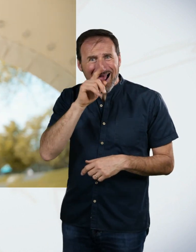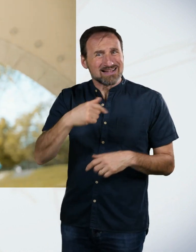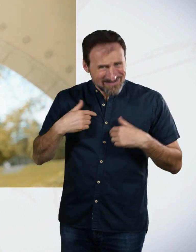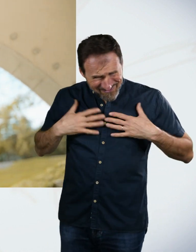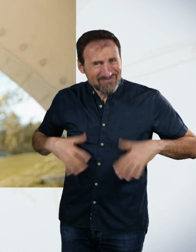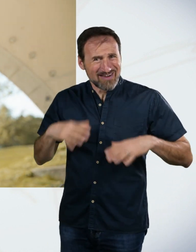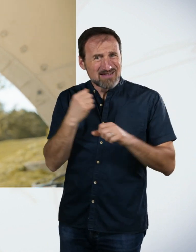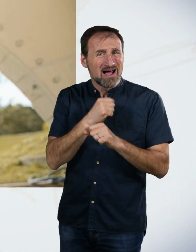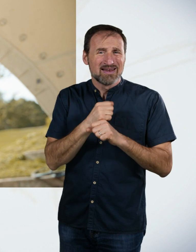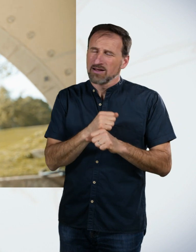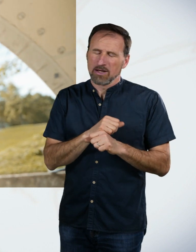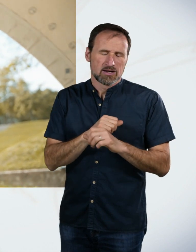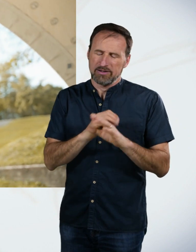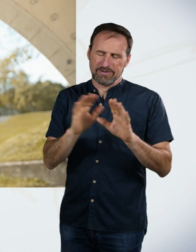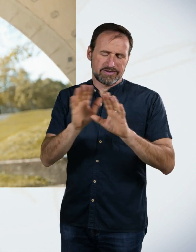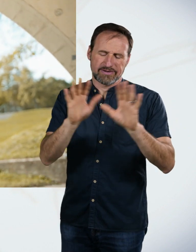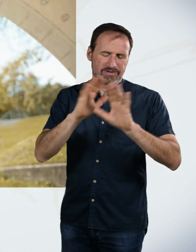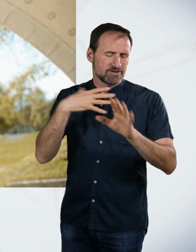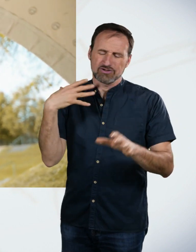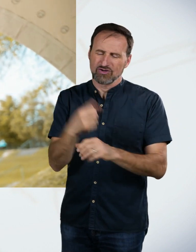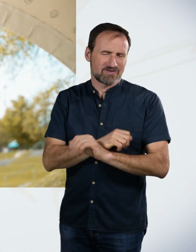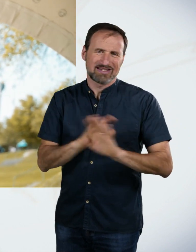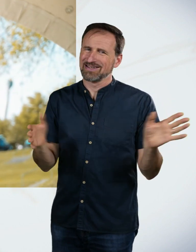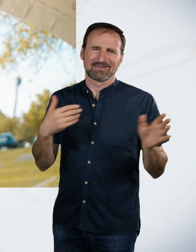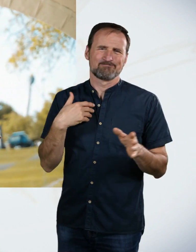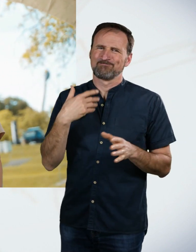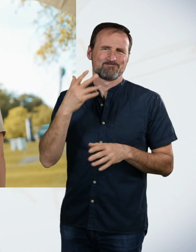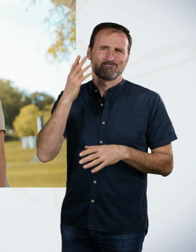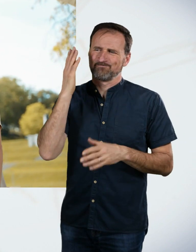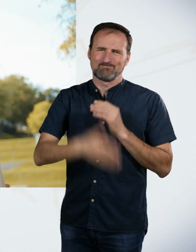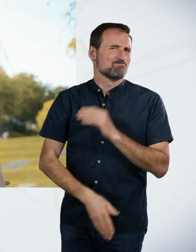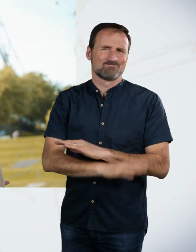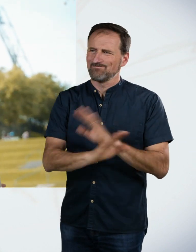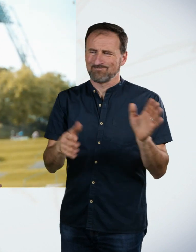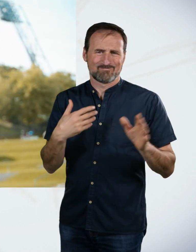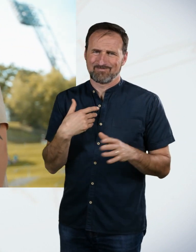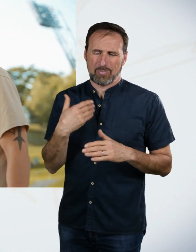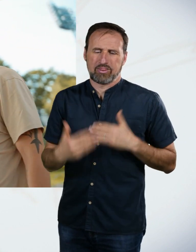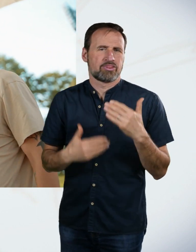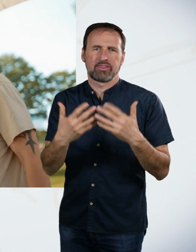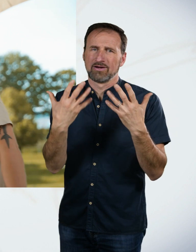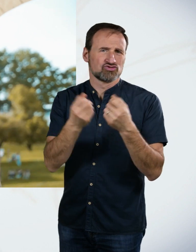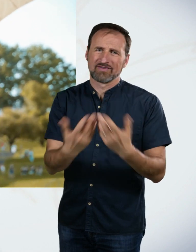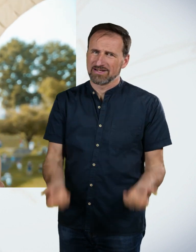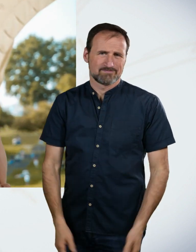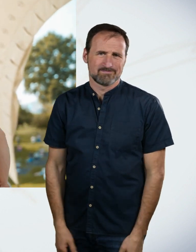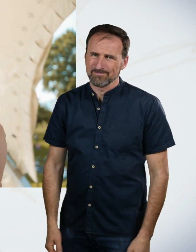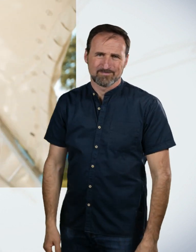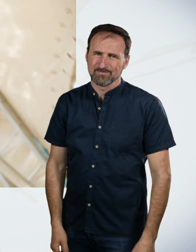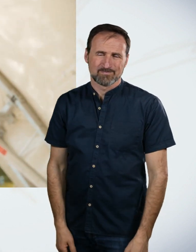nicht unter den Voraussetzungen das Ding jetzt durchziehen. Dafür komme ich nicht gut genug voran. Ich habe gesehen, dass ich es sowieso nicht schaffen werde mit meiner körperlichen